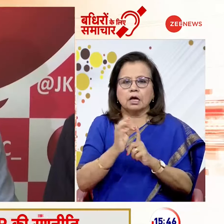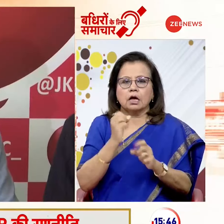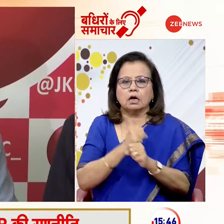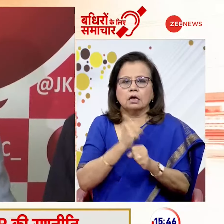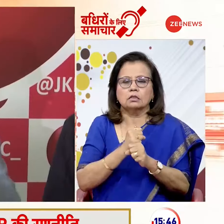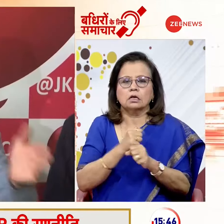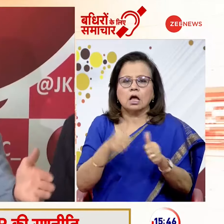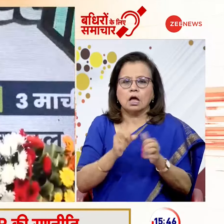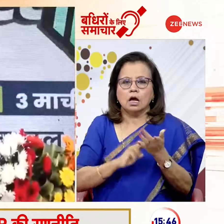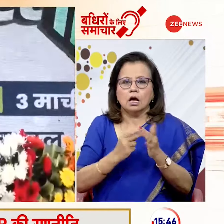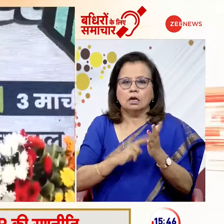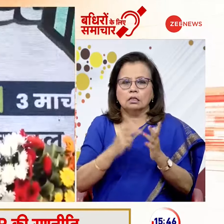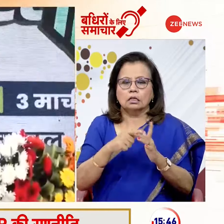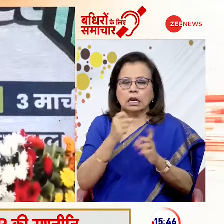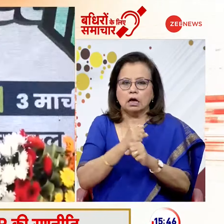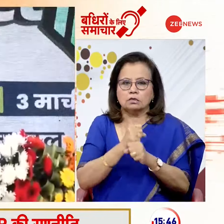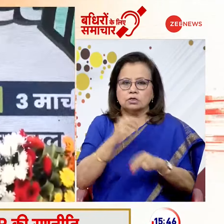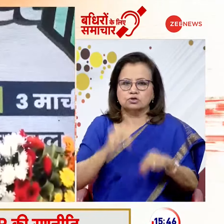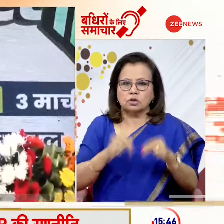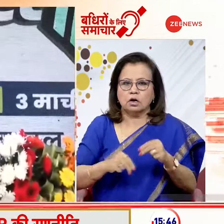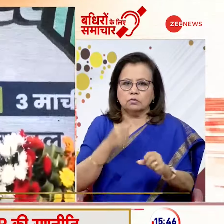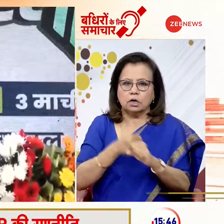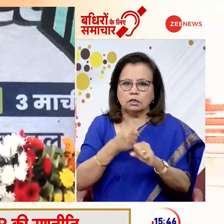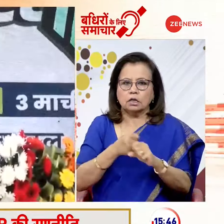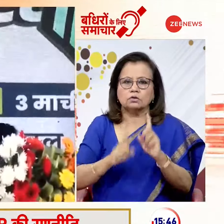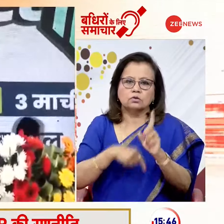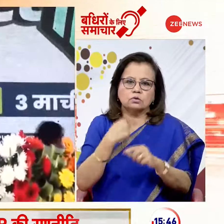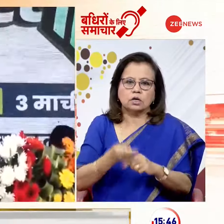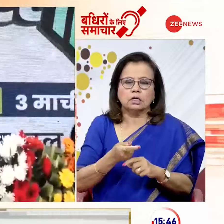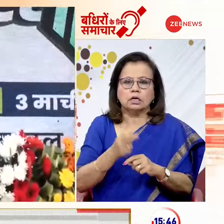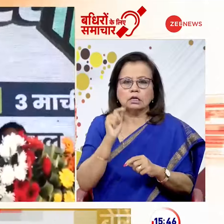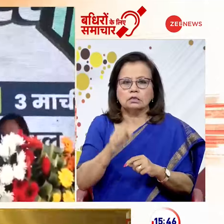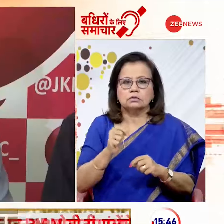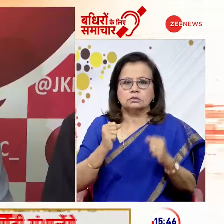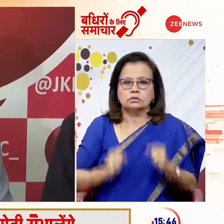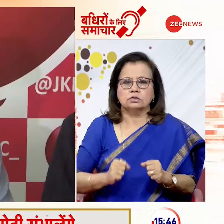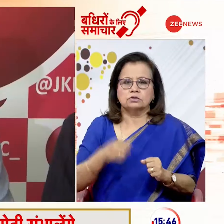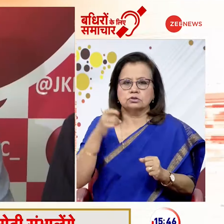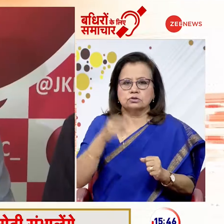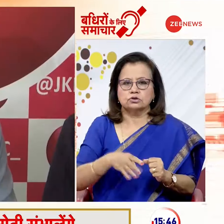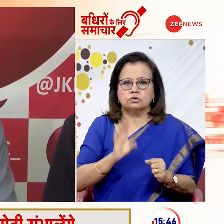अनंतनाक से चुनाव लड़ते हैं तो वो उनके लिए ये सीट छोड़ सकते हैं